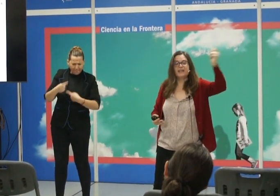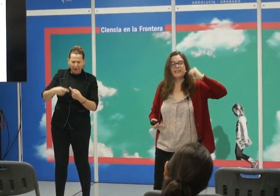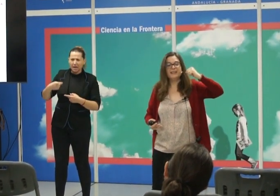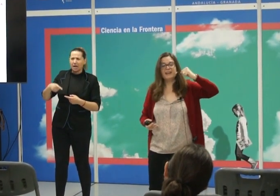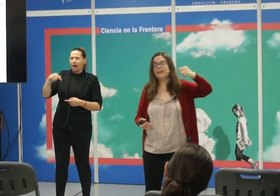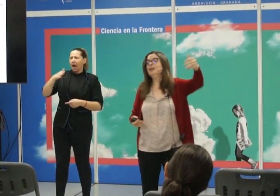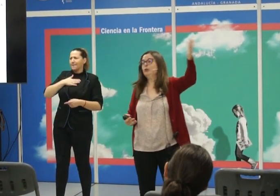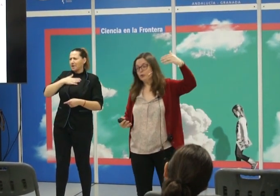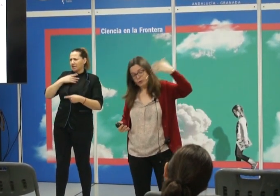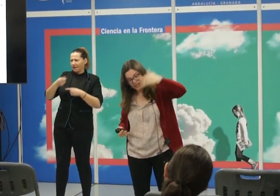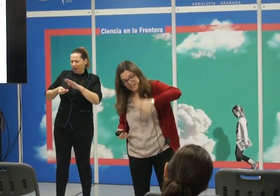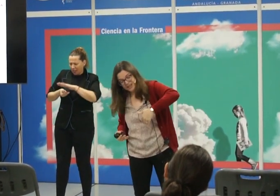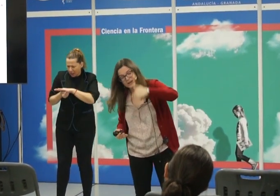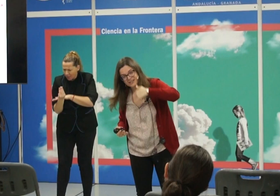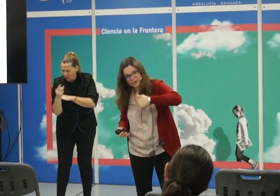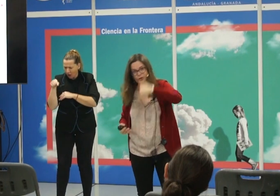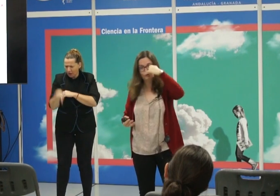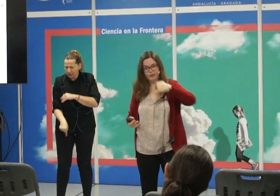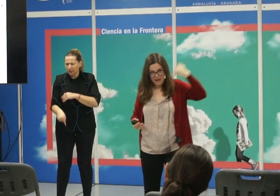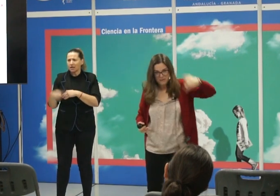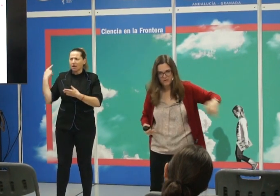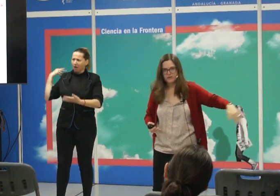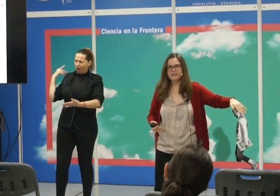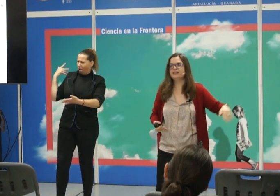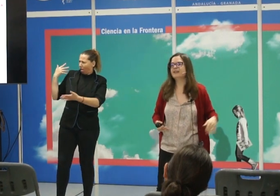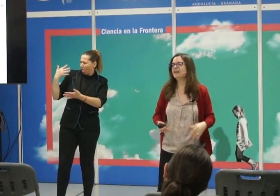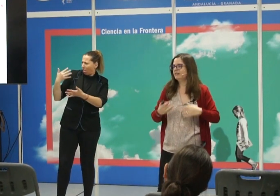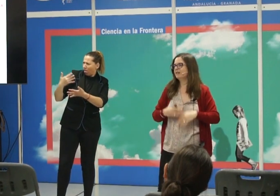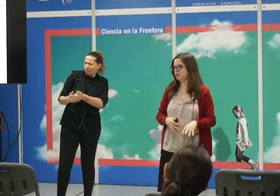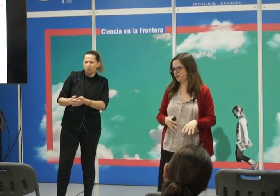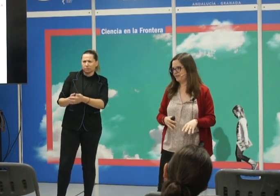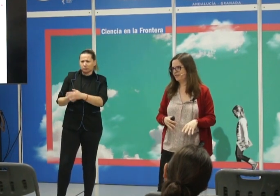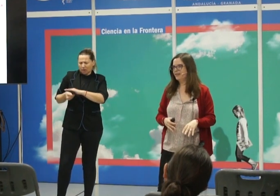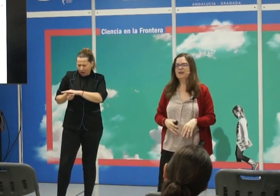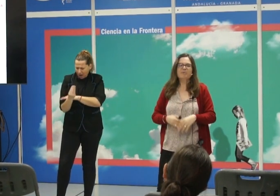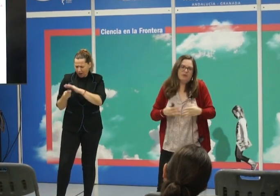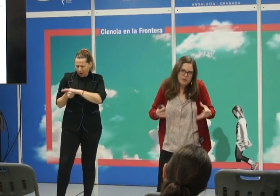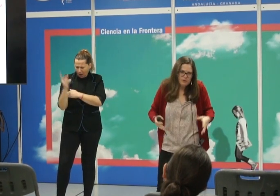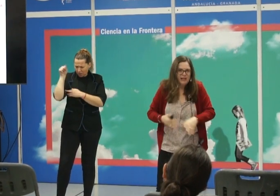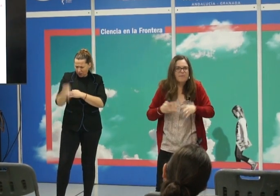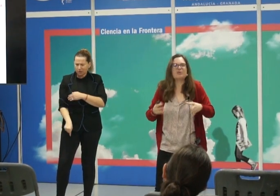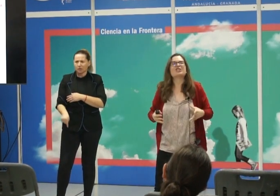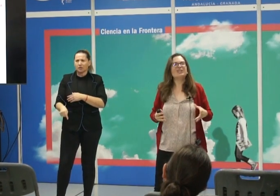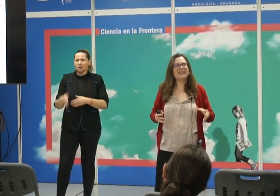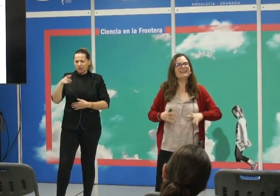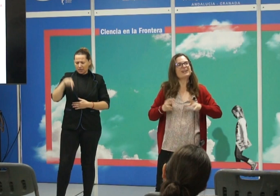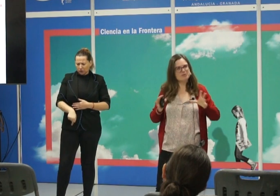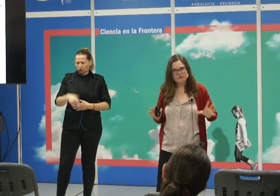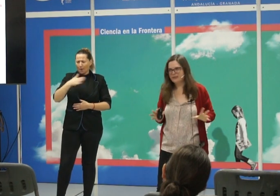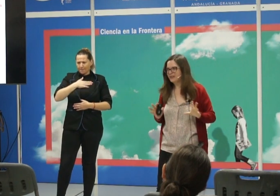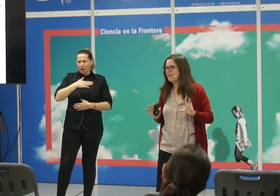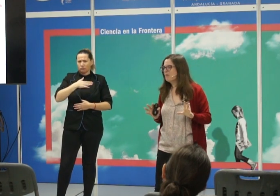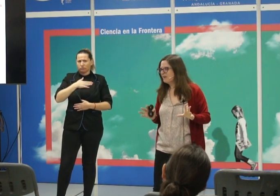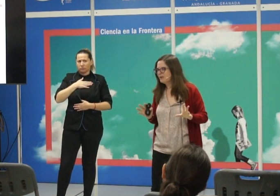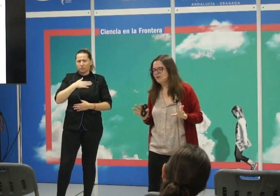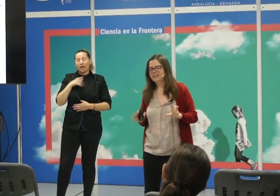nacieron en esta tierra. Todos los que siguieron hasta nosotros han vivido en esta tierra y la tierra es nuestra. Pues bueno, lo de la posesión de la tierra es